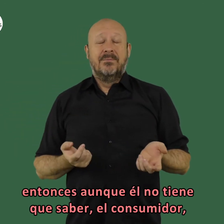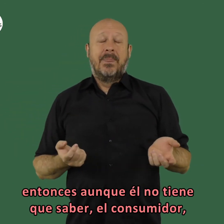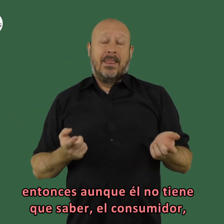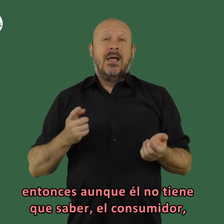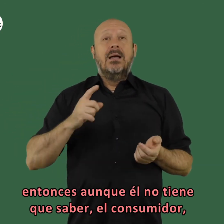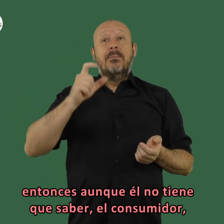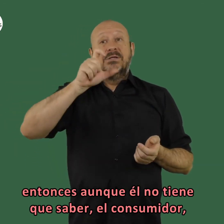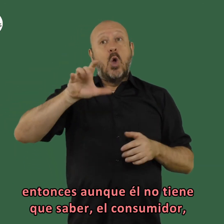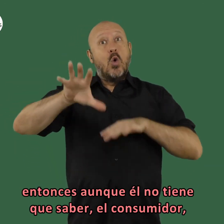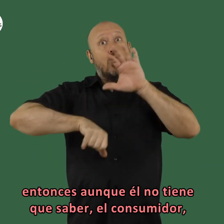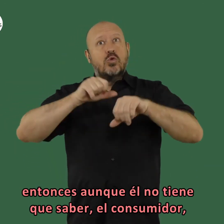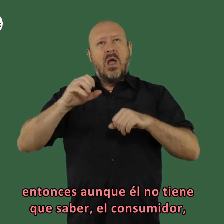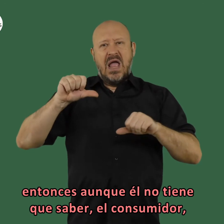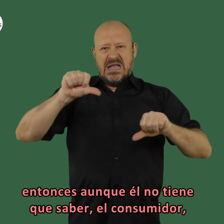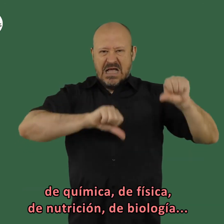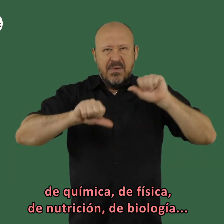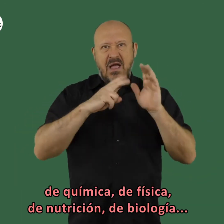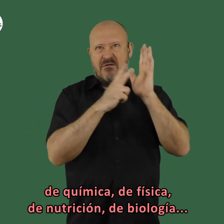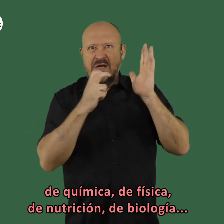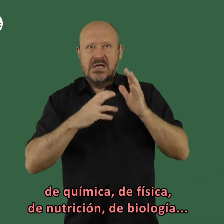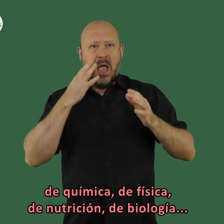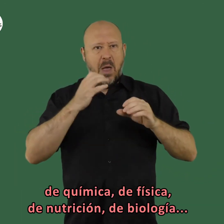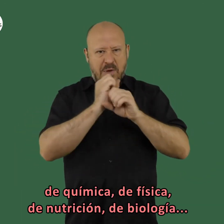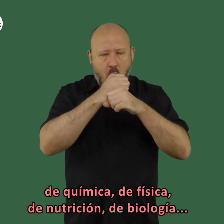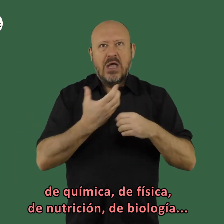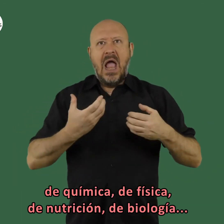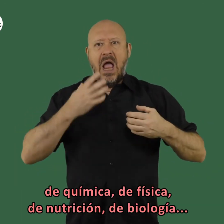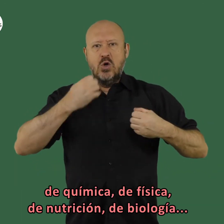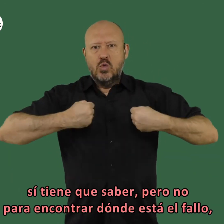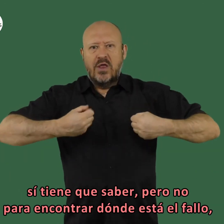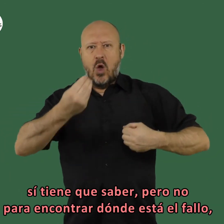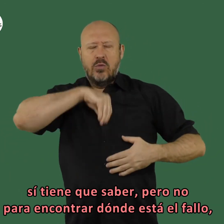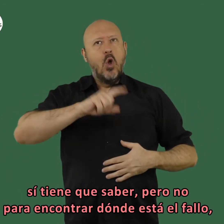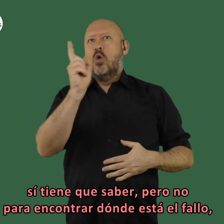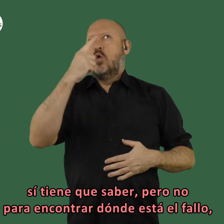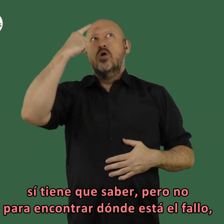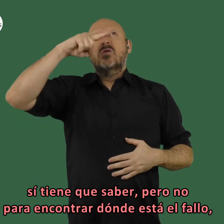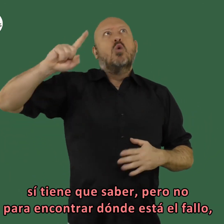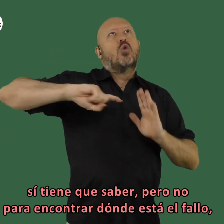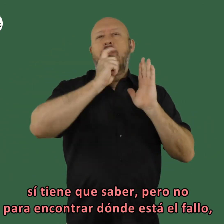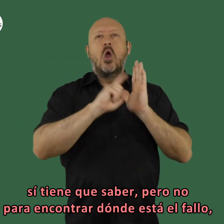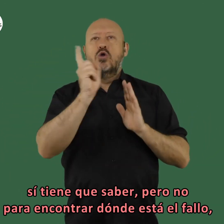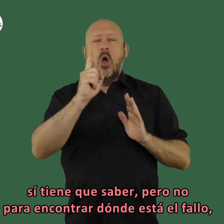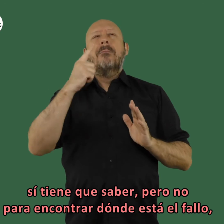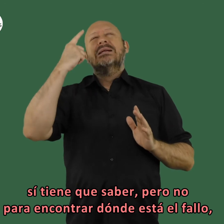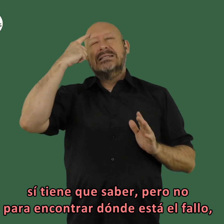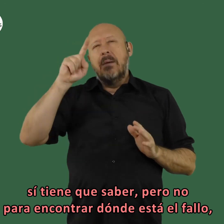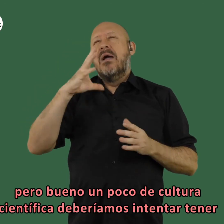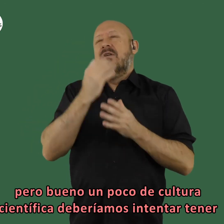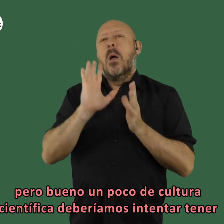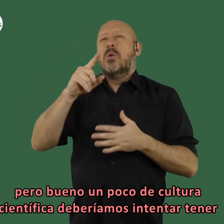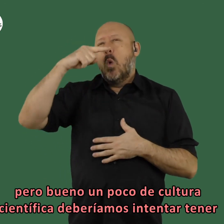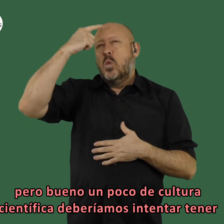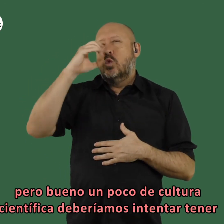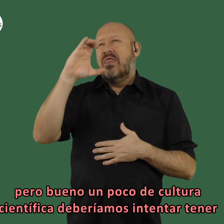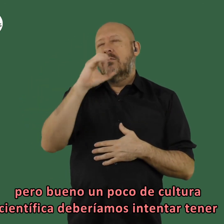aunque él no tiene que saber el consumidor de química de física de nutrición de biología si tiene que saber pero no para encontrar dónde está el